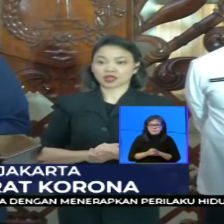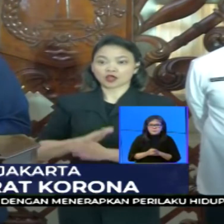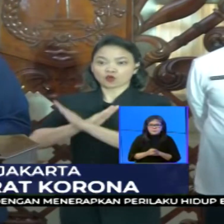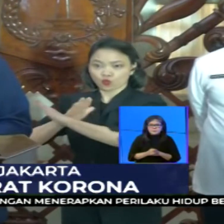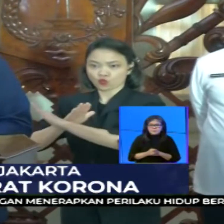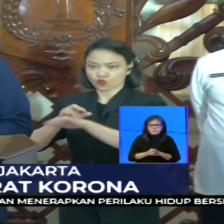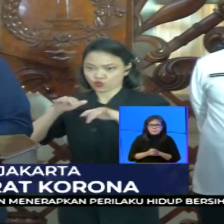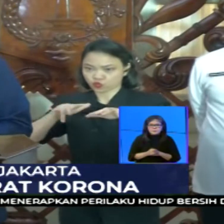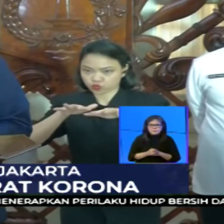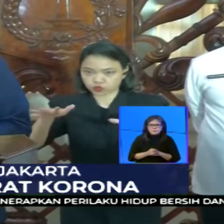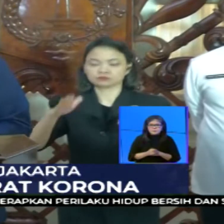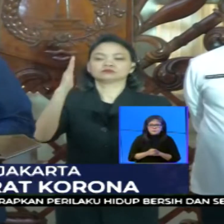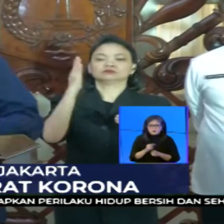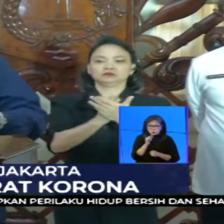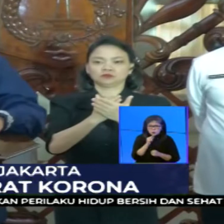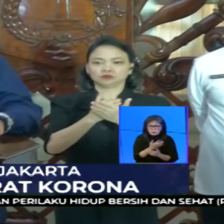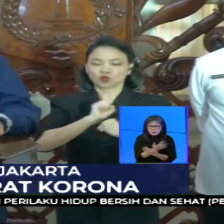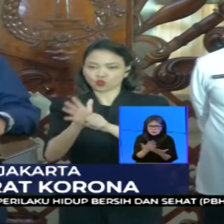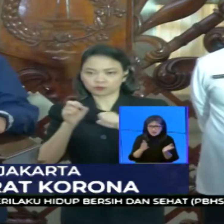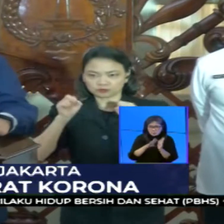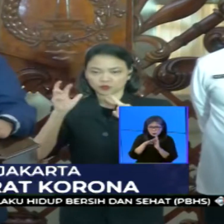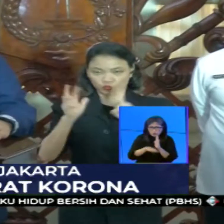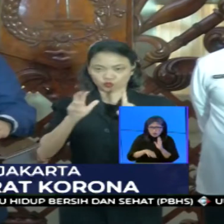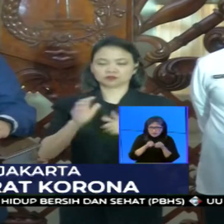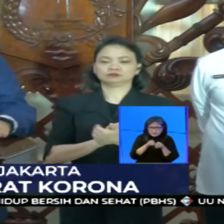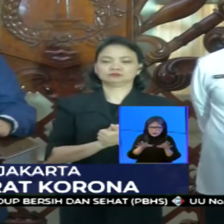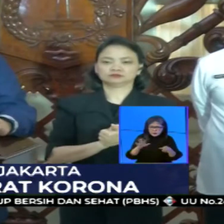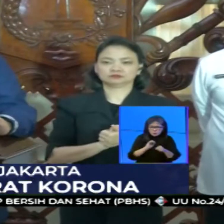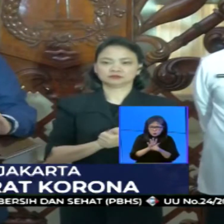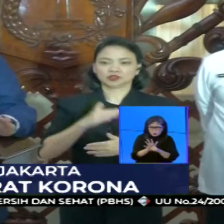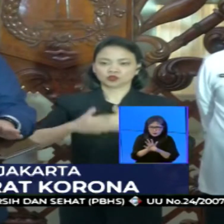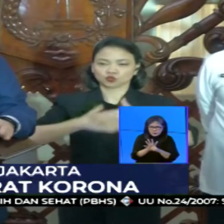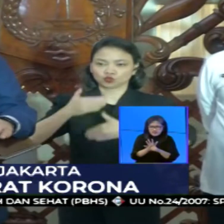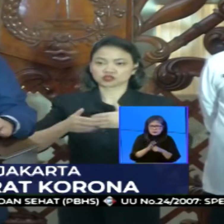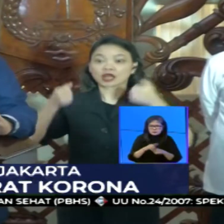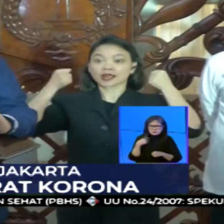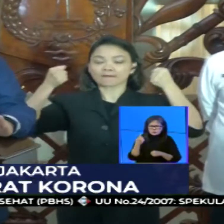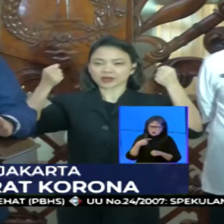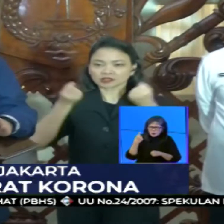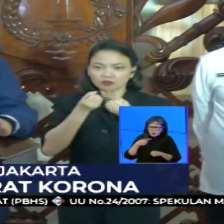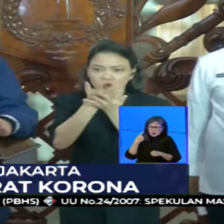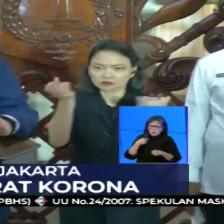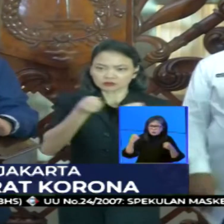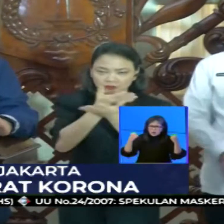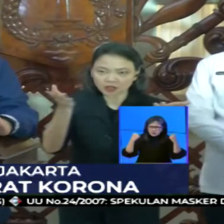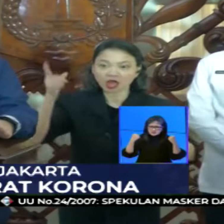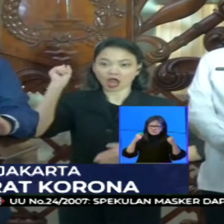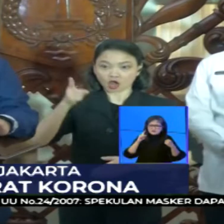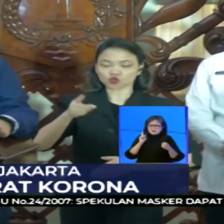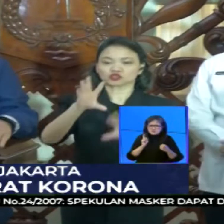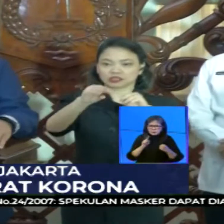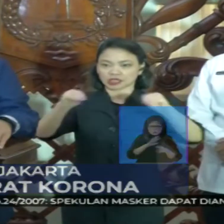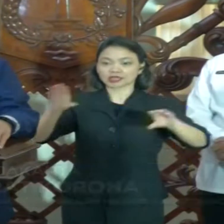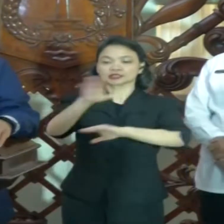penyebaran COVID-19, terus dikampanyekan dan harus dikerjakan oleh semua